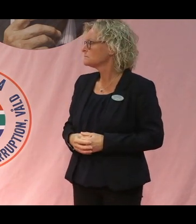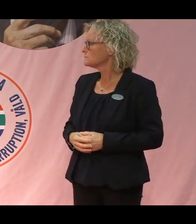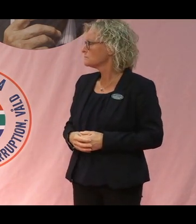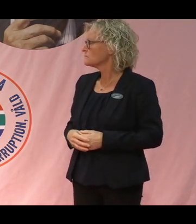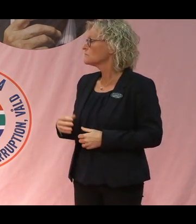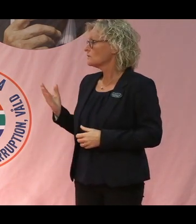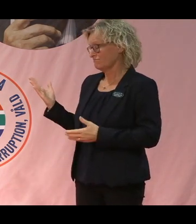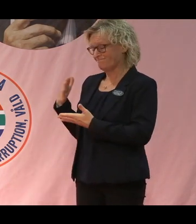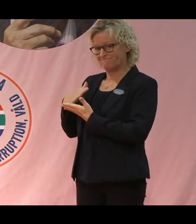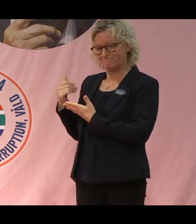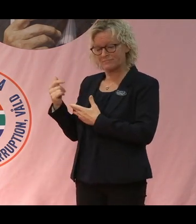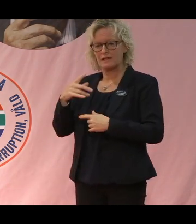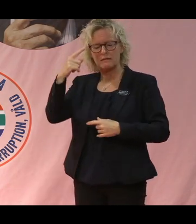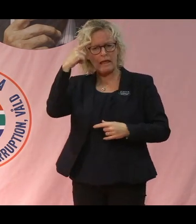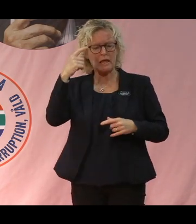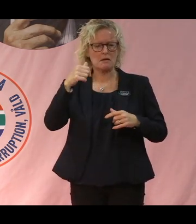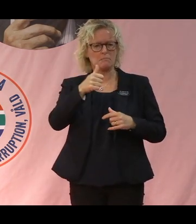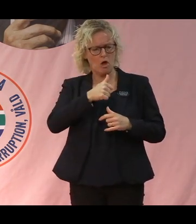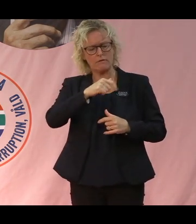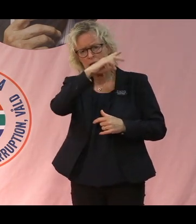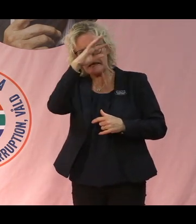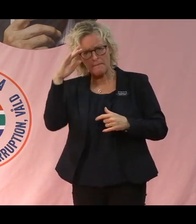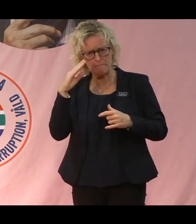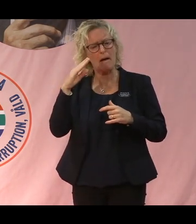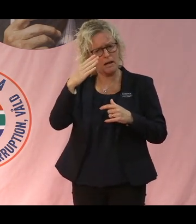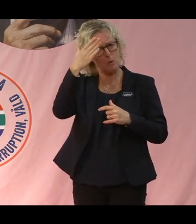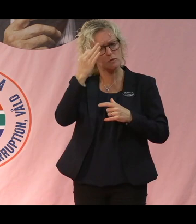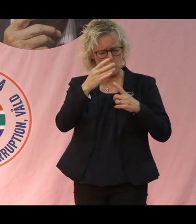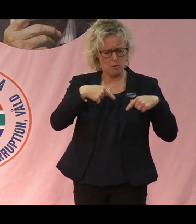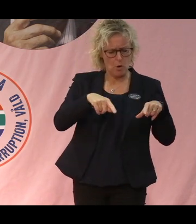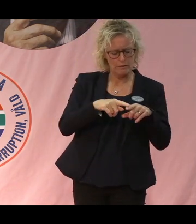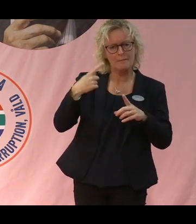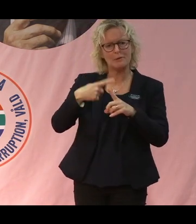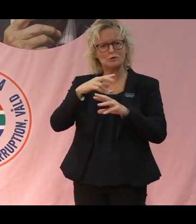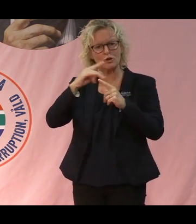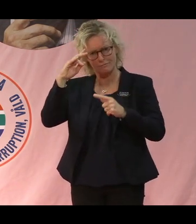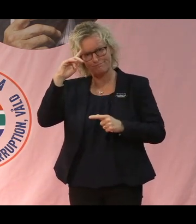behöver både gammal lokal kunskap och innovationer. Det ena